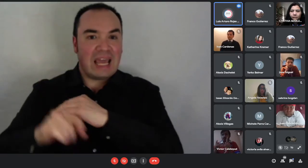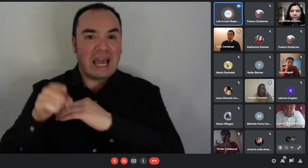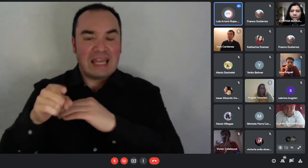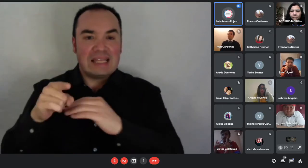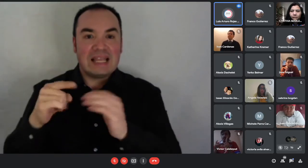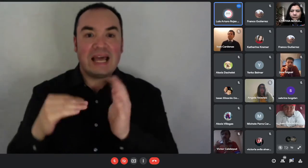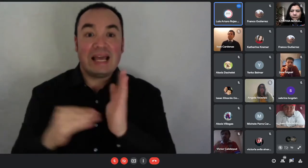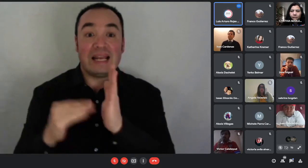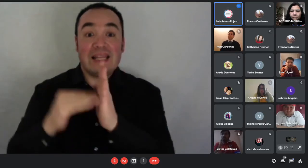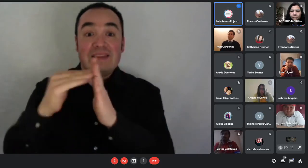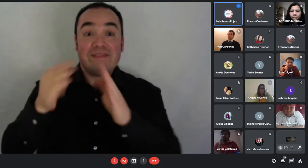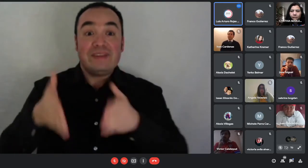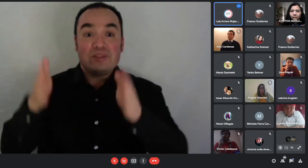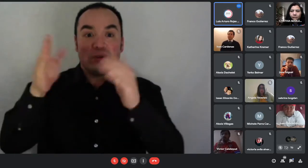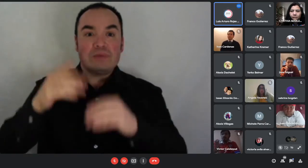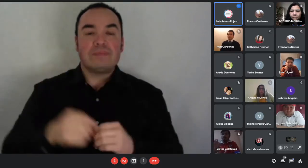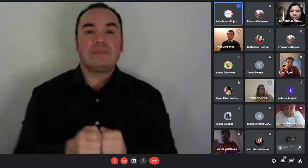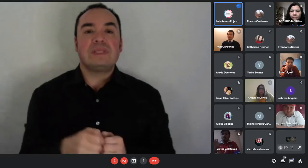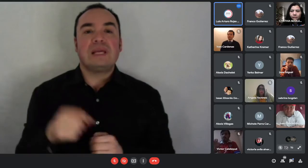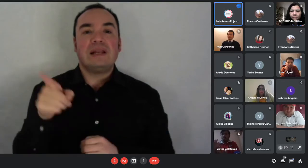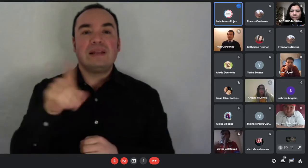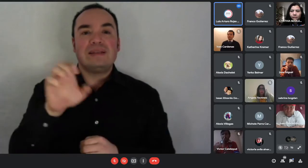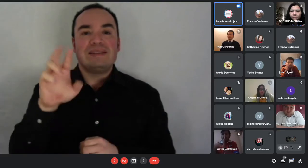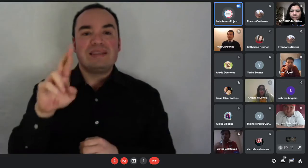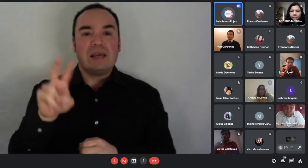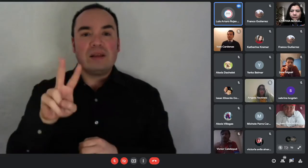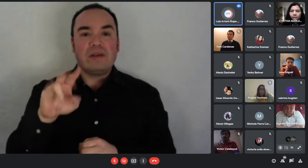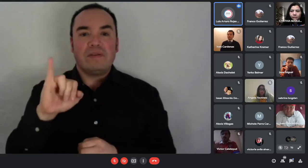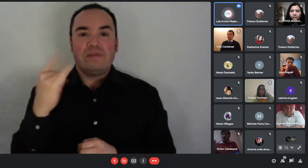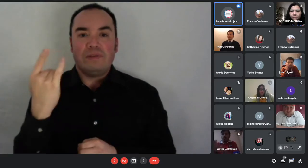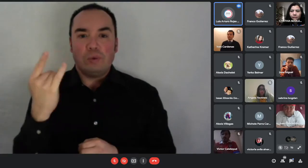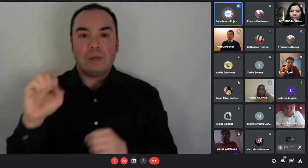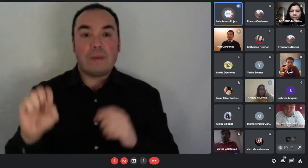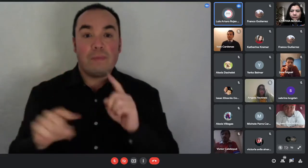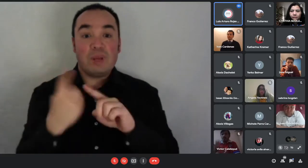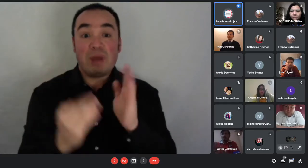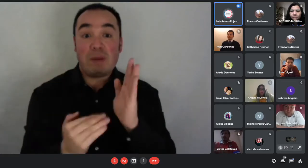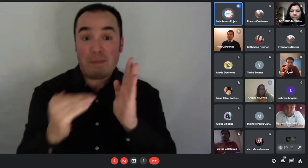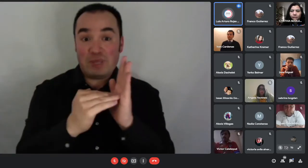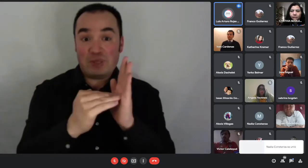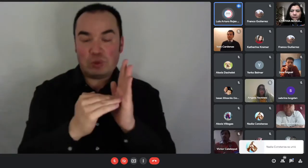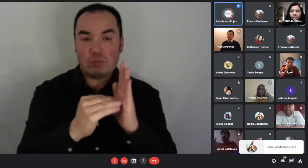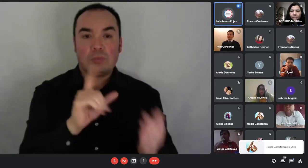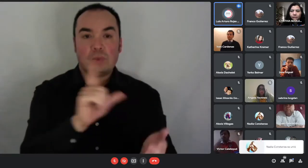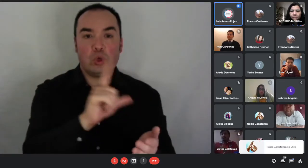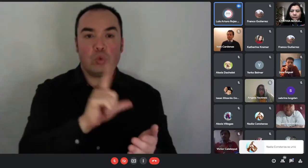de lunes a viernes de de 9 a 1 de la tarde